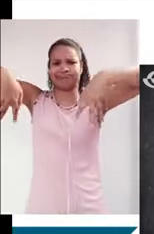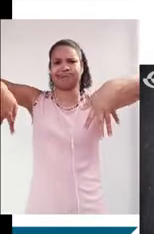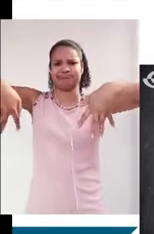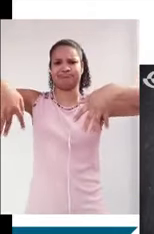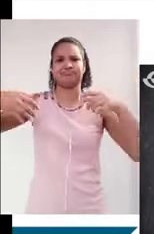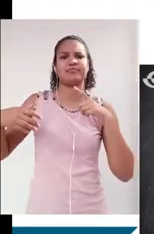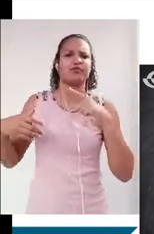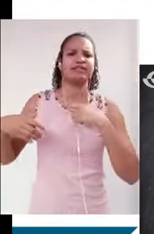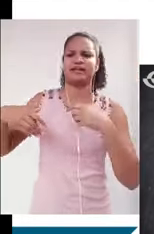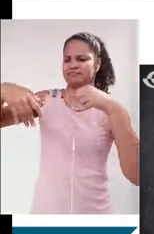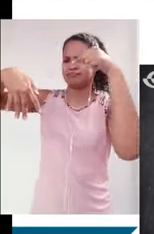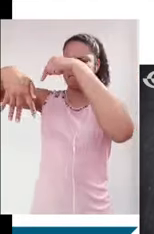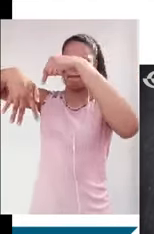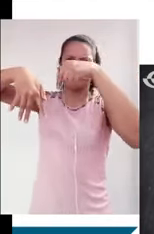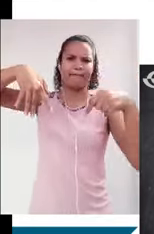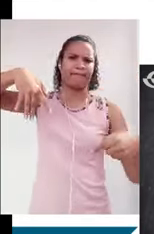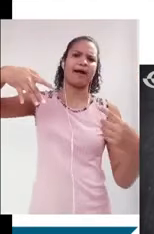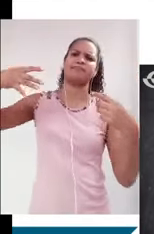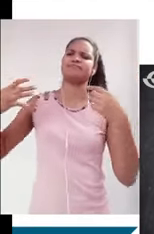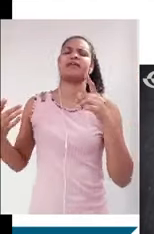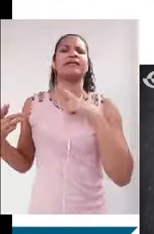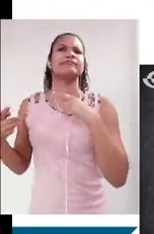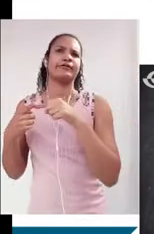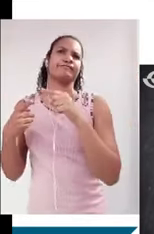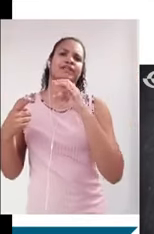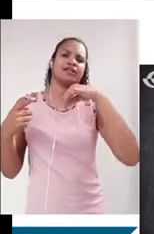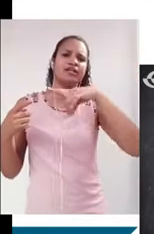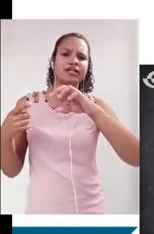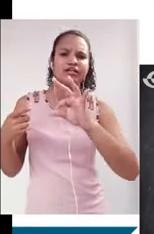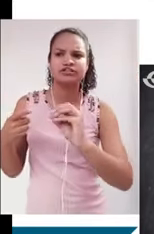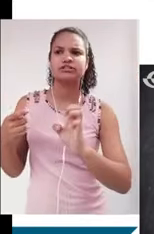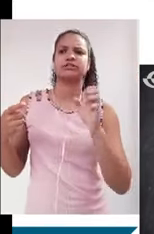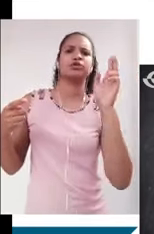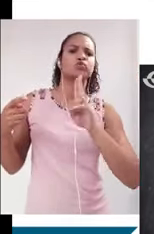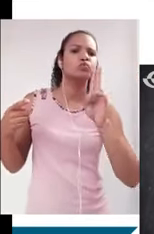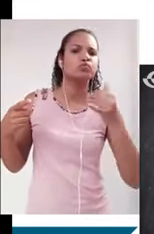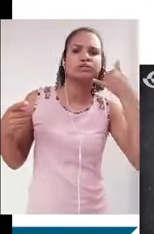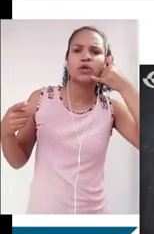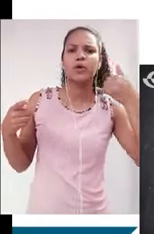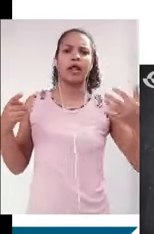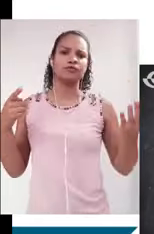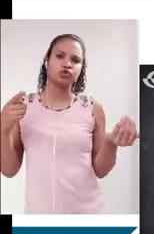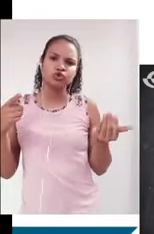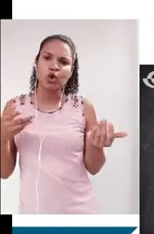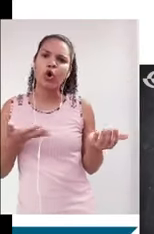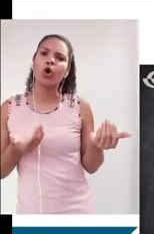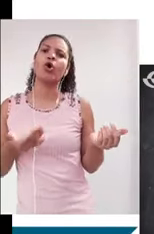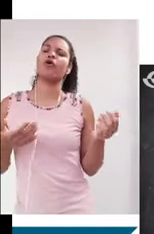temas atrelados. Poderíamos falar do índice, do aumento do uso de celulares por jovens, os impactos